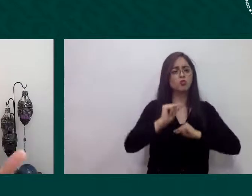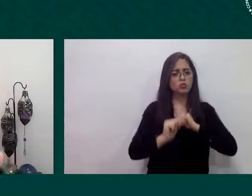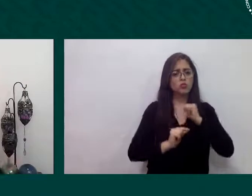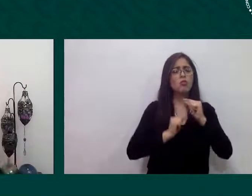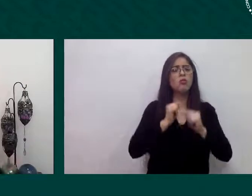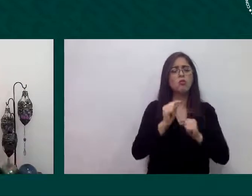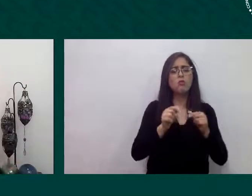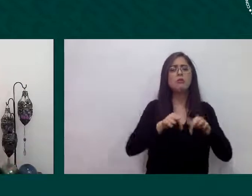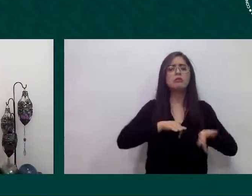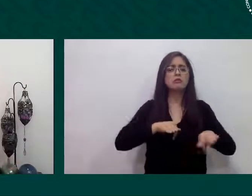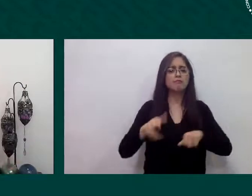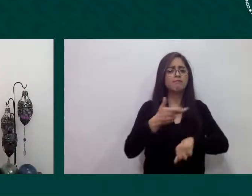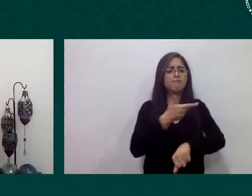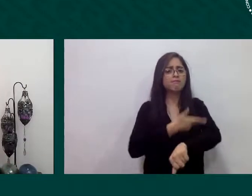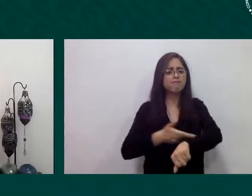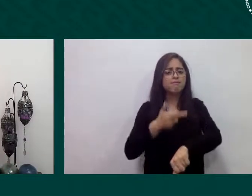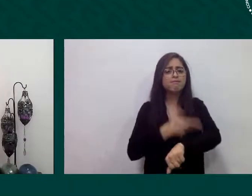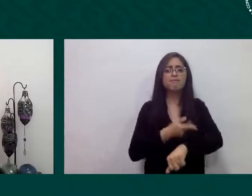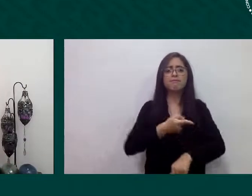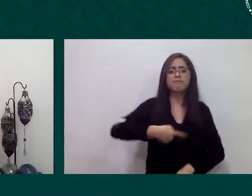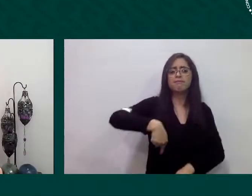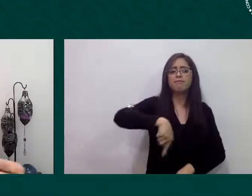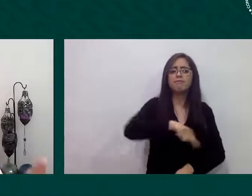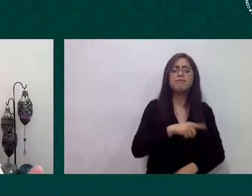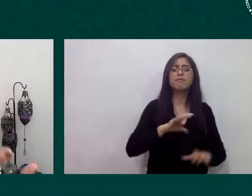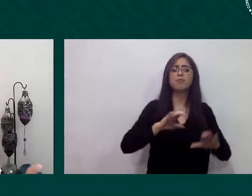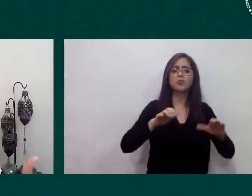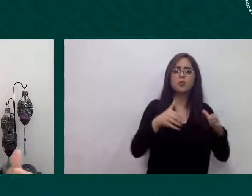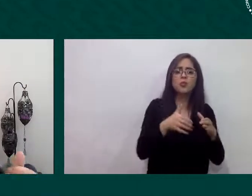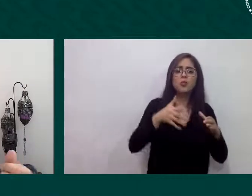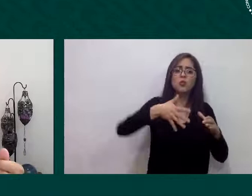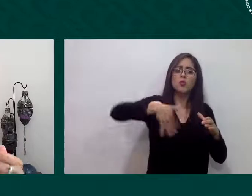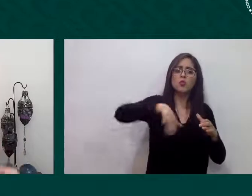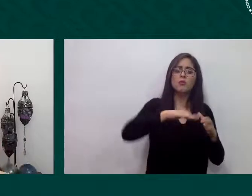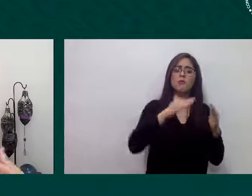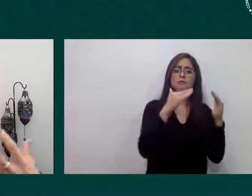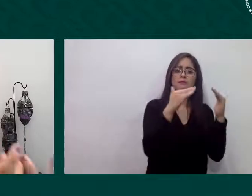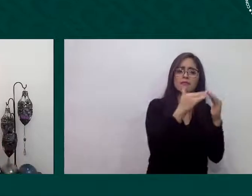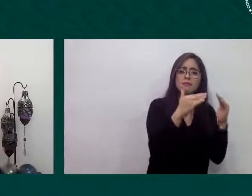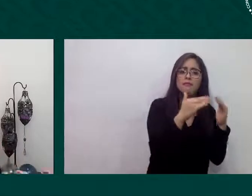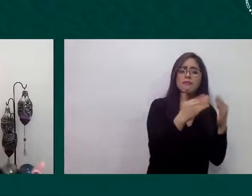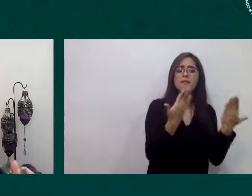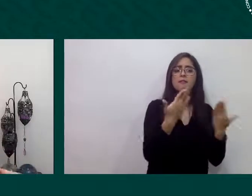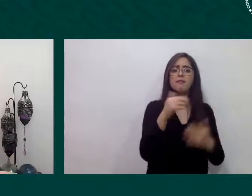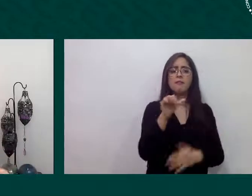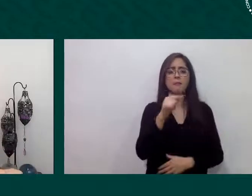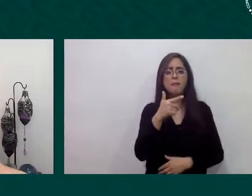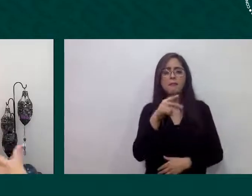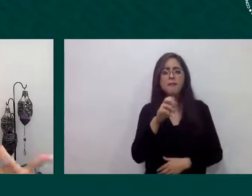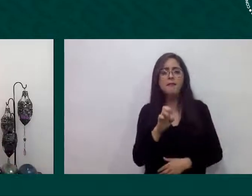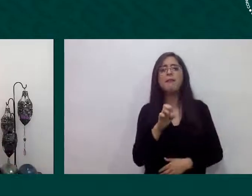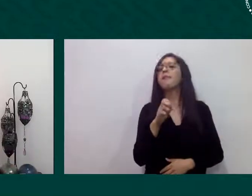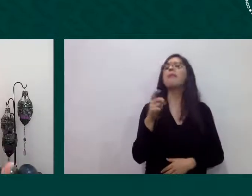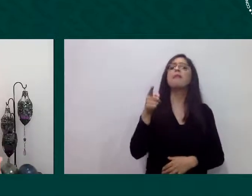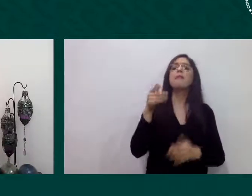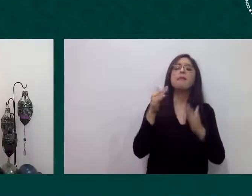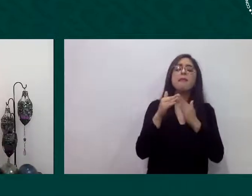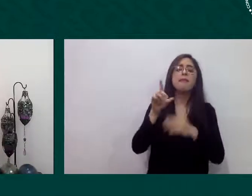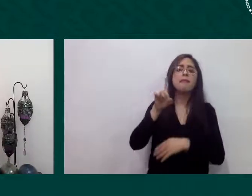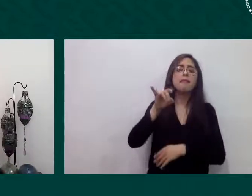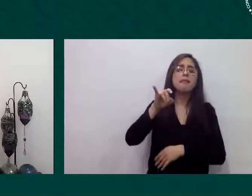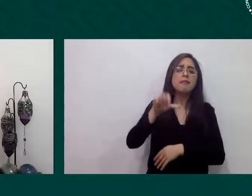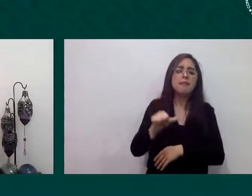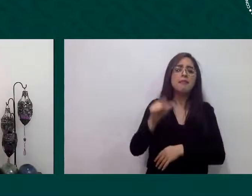albergues casas centros de día con seminarios con presentación de investigaciones presentación de